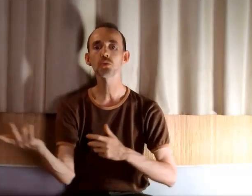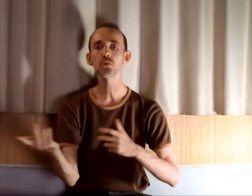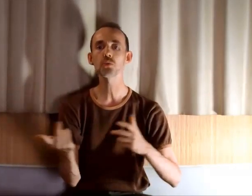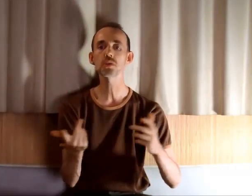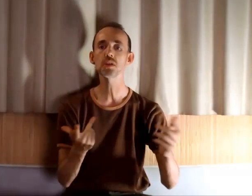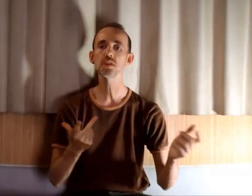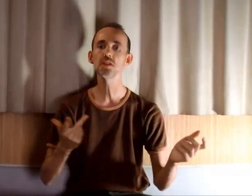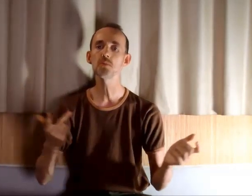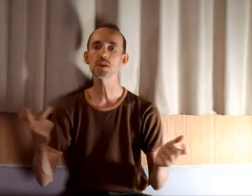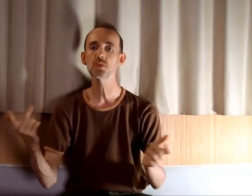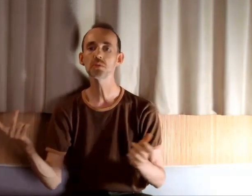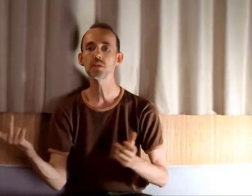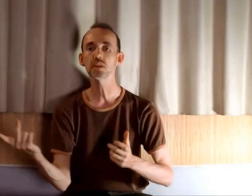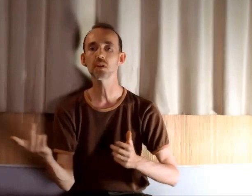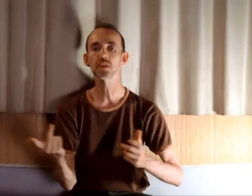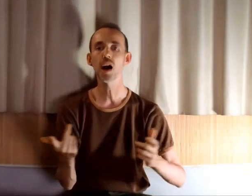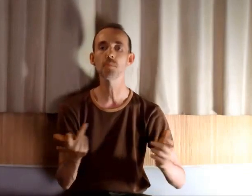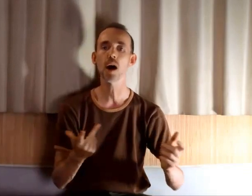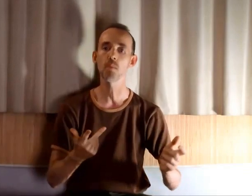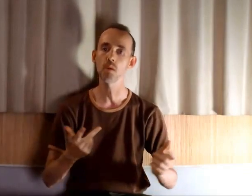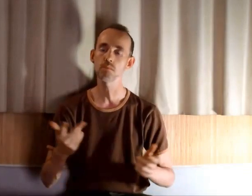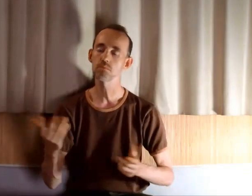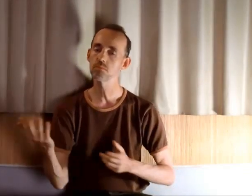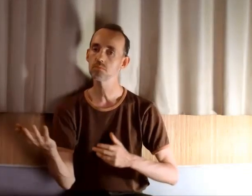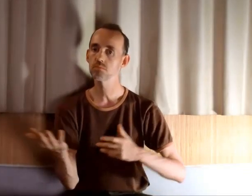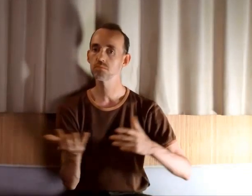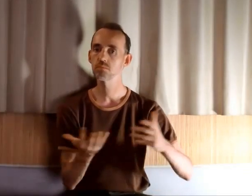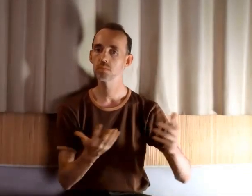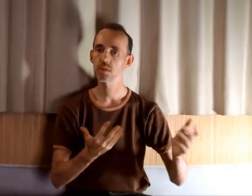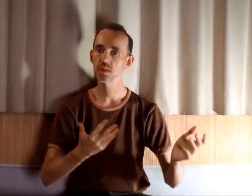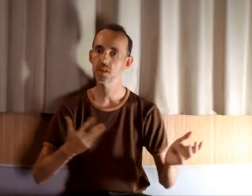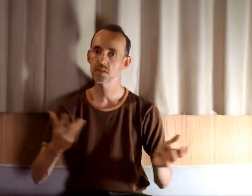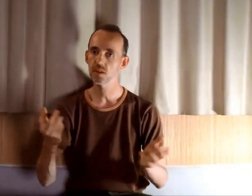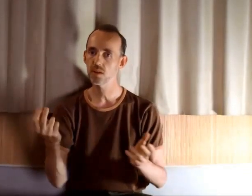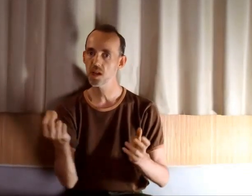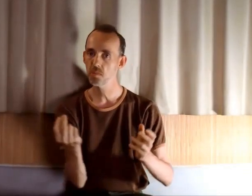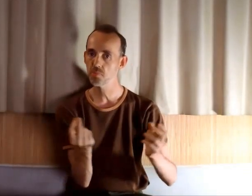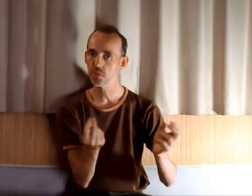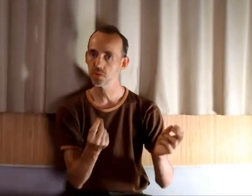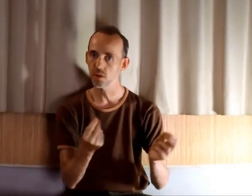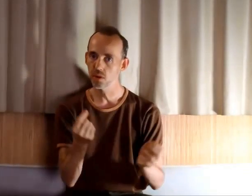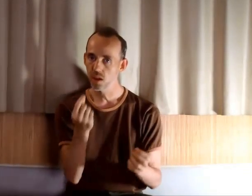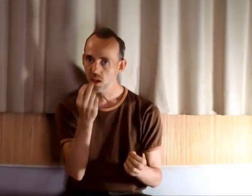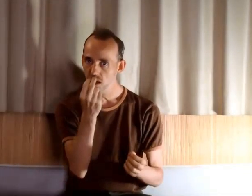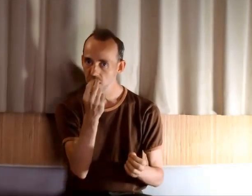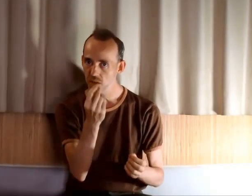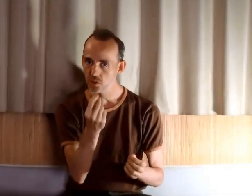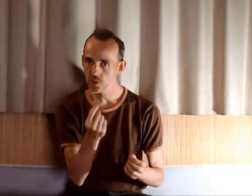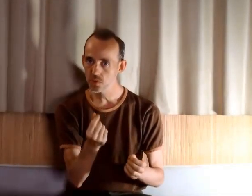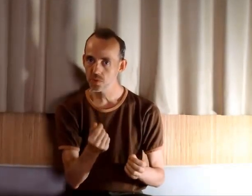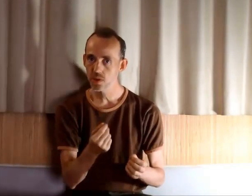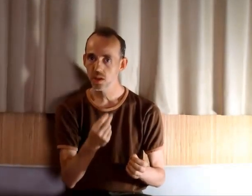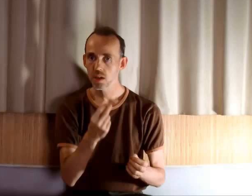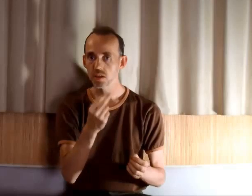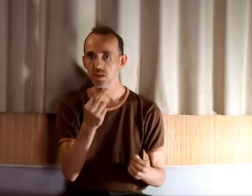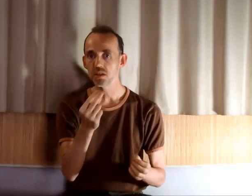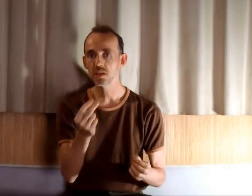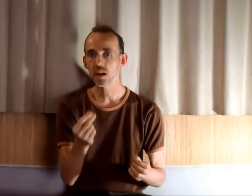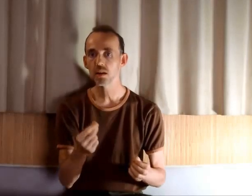dans toutes ces situations différentes ? Apparemment, c'est différent, et pourtant, il y quelque chose qui tient,